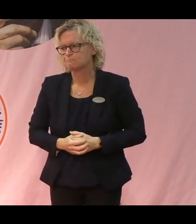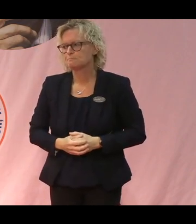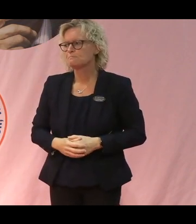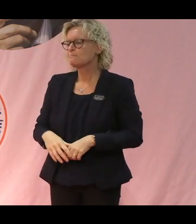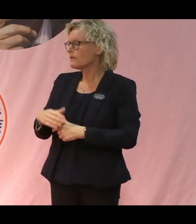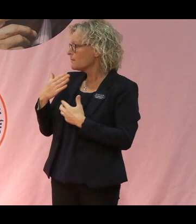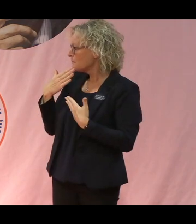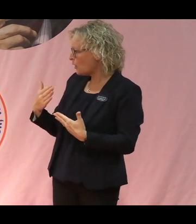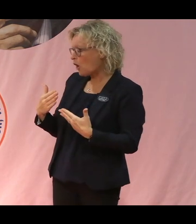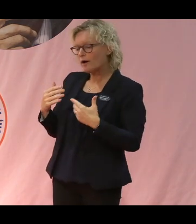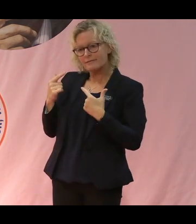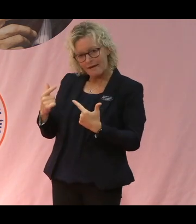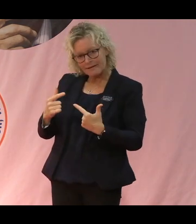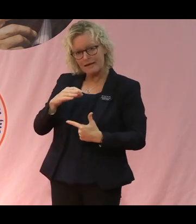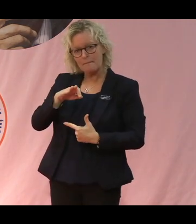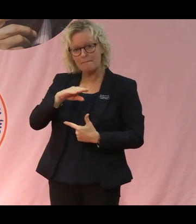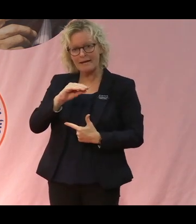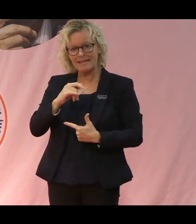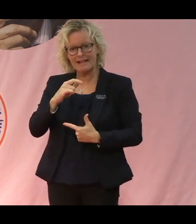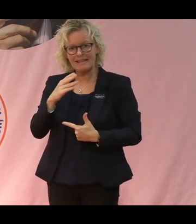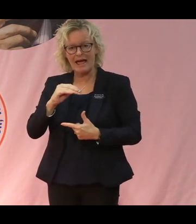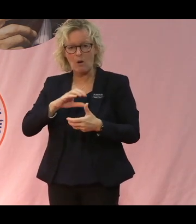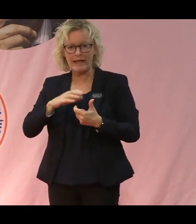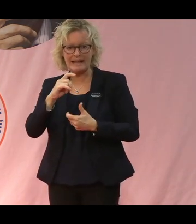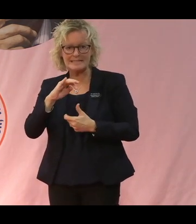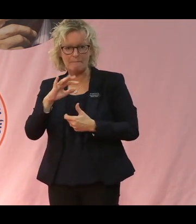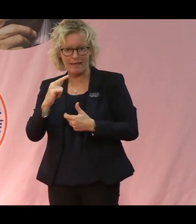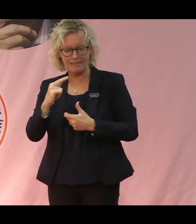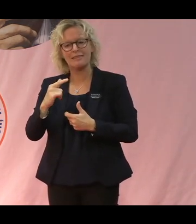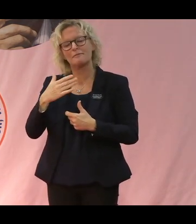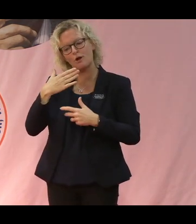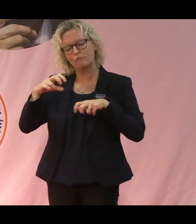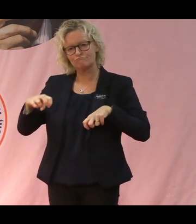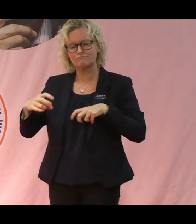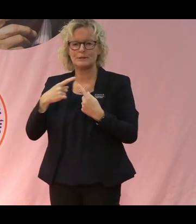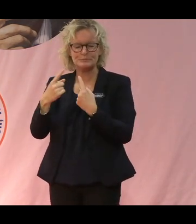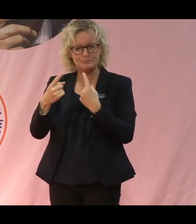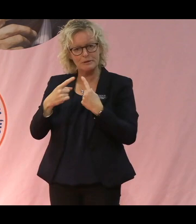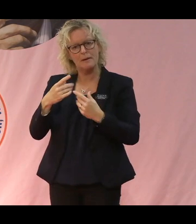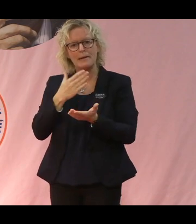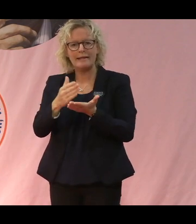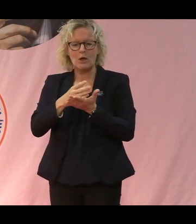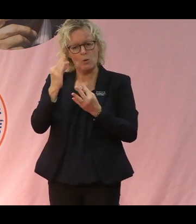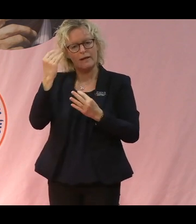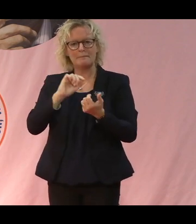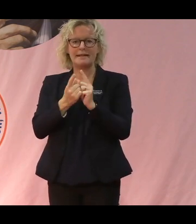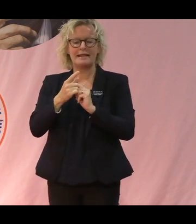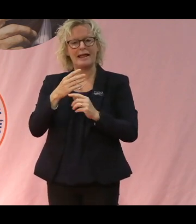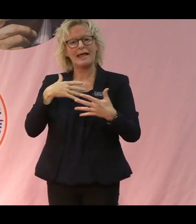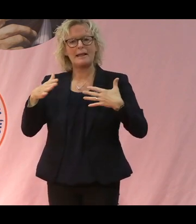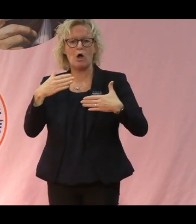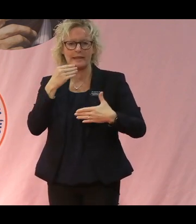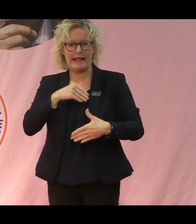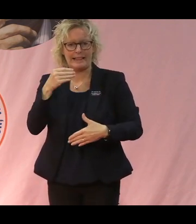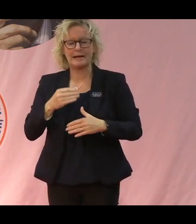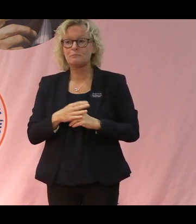Tack så mycket, Matilda Palm och Elisabeth Simmelton för att berätta för oss hur de kan vara klimathjältar. Och för de som har mer frågor